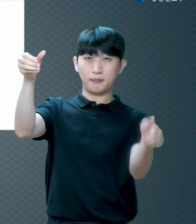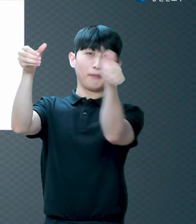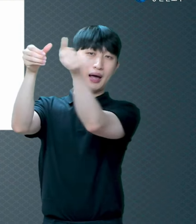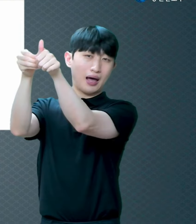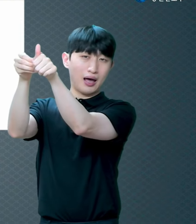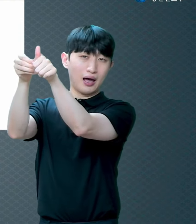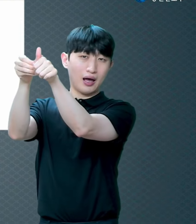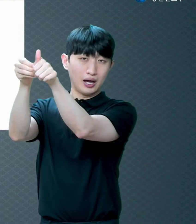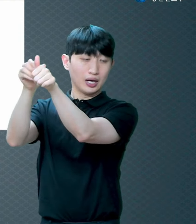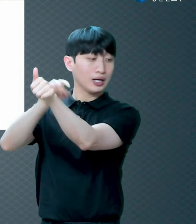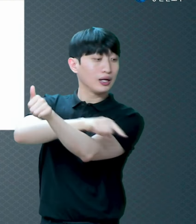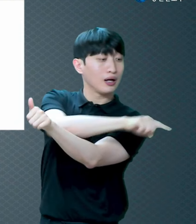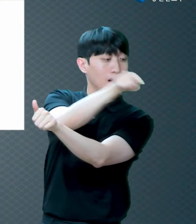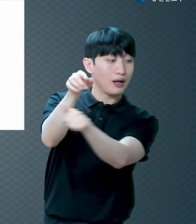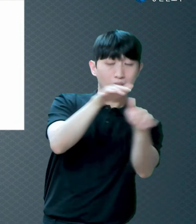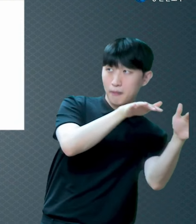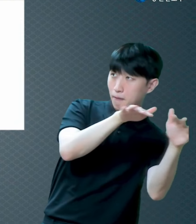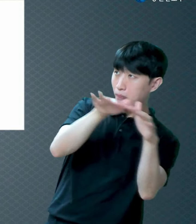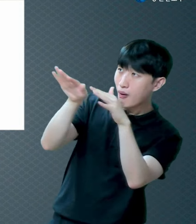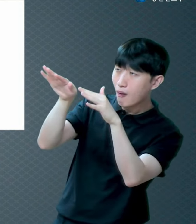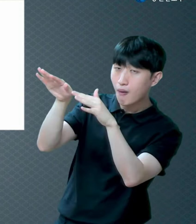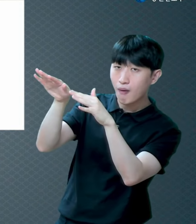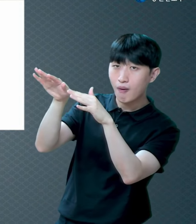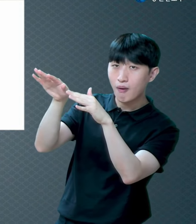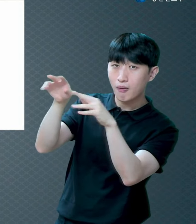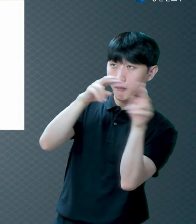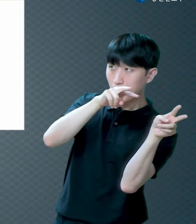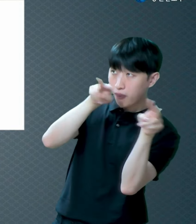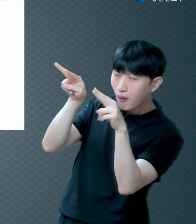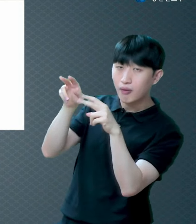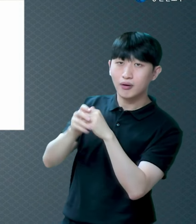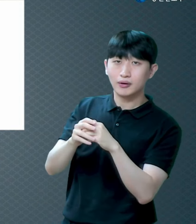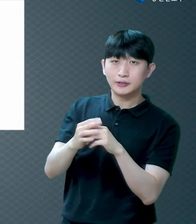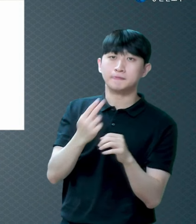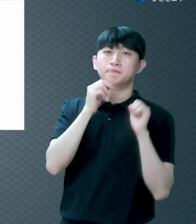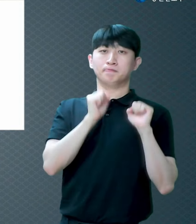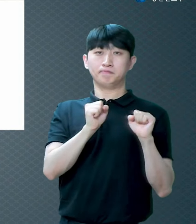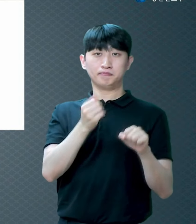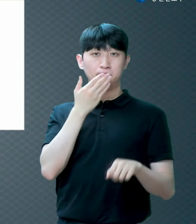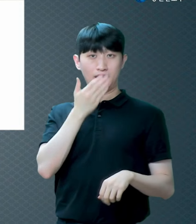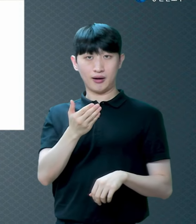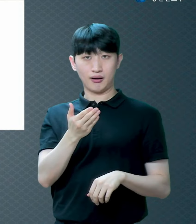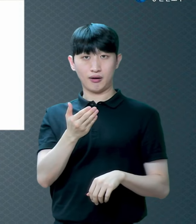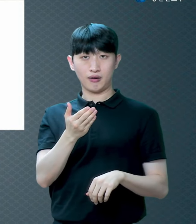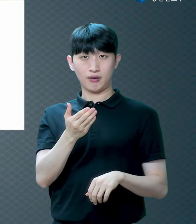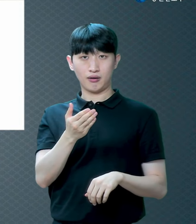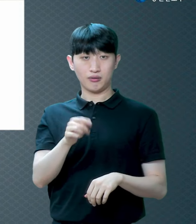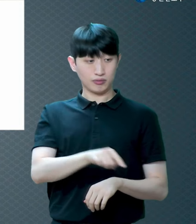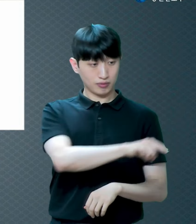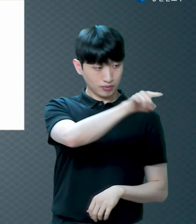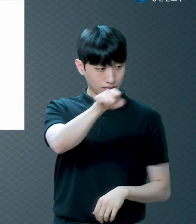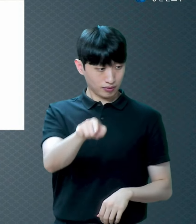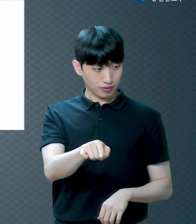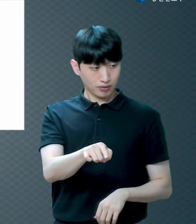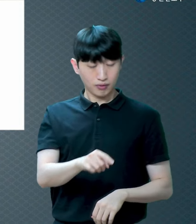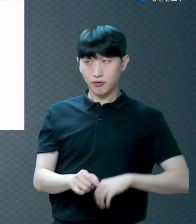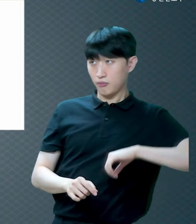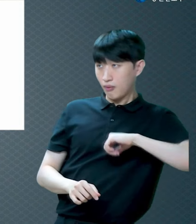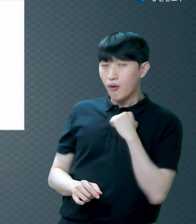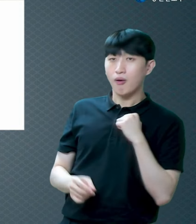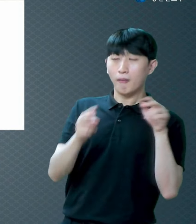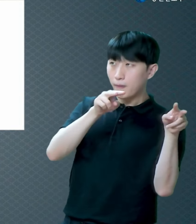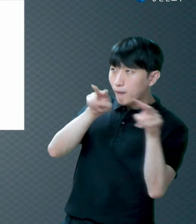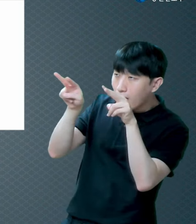산다 쳐다본 사람 살았어요 죽었어요 살았습니다 왜